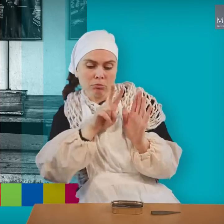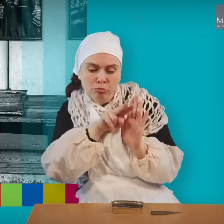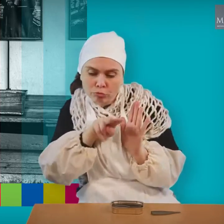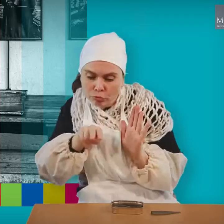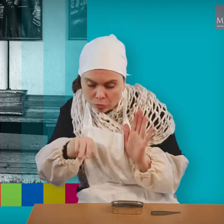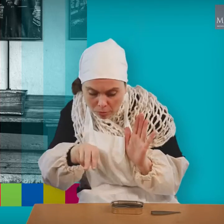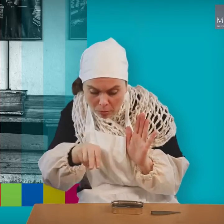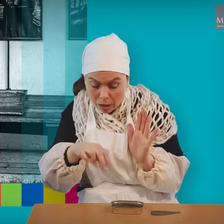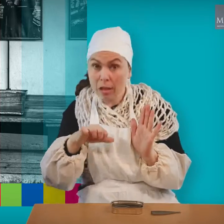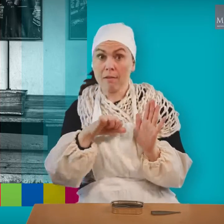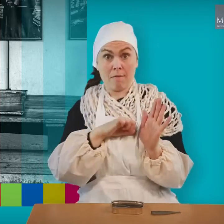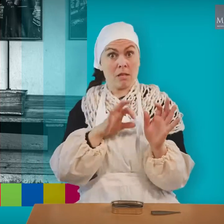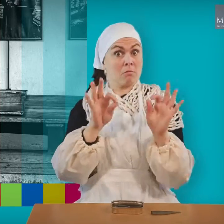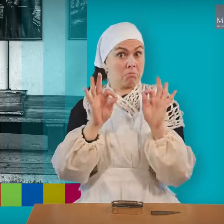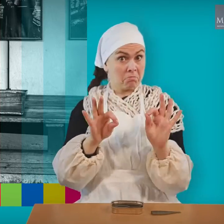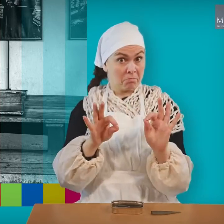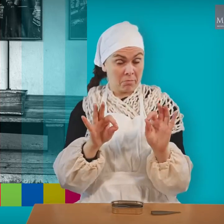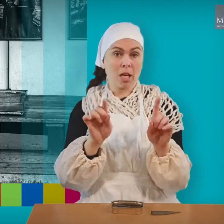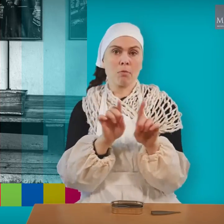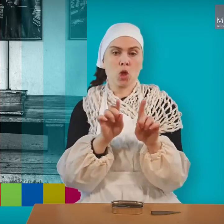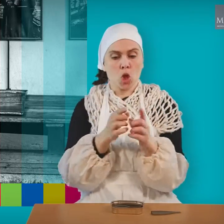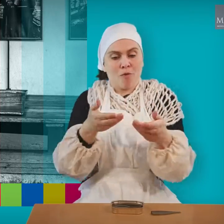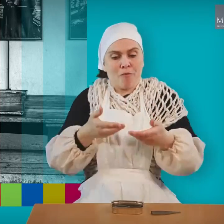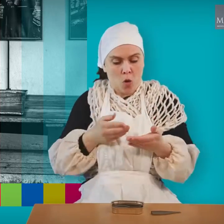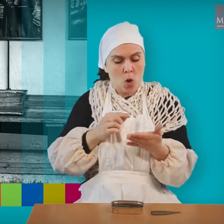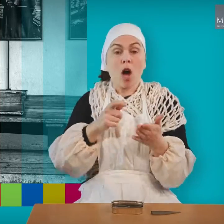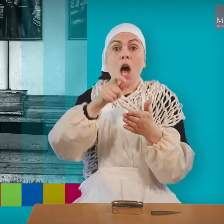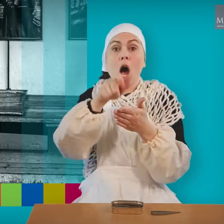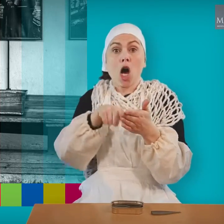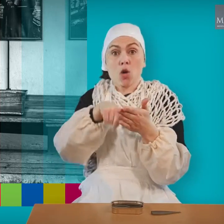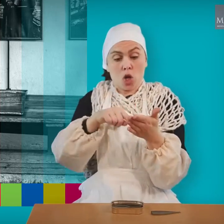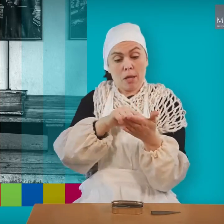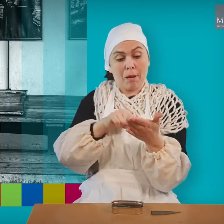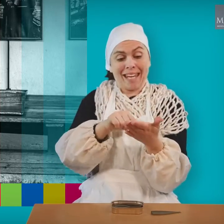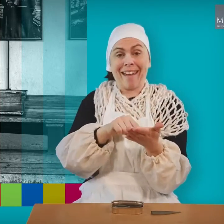kvaliteten. Hvis den blir godkjent, så får jeg akkordbrikker.